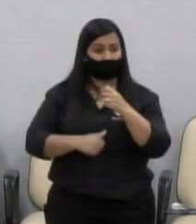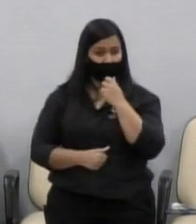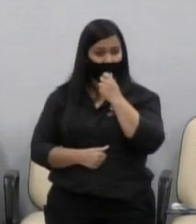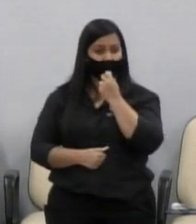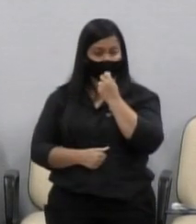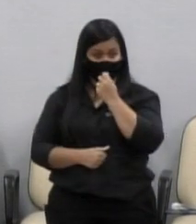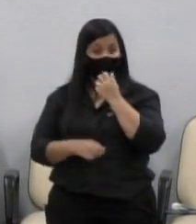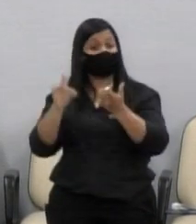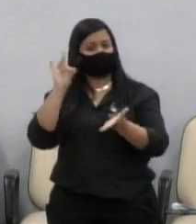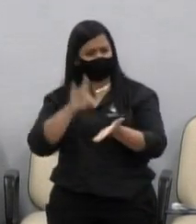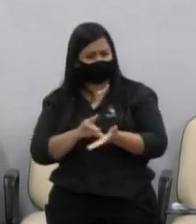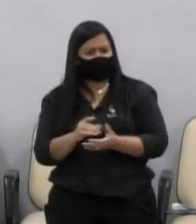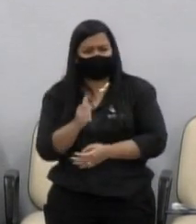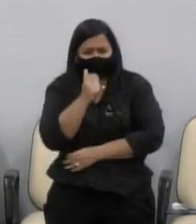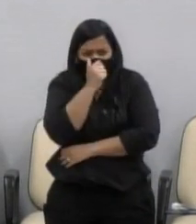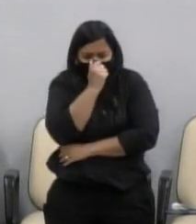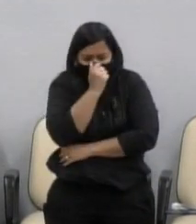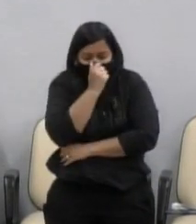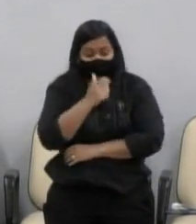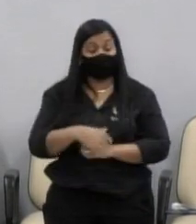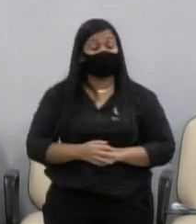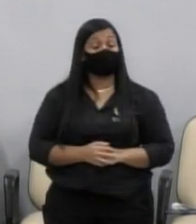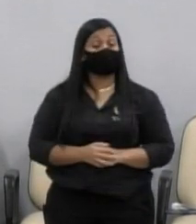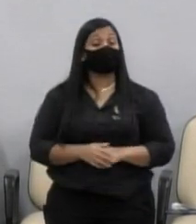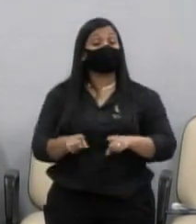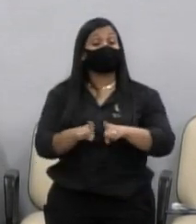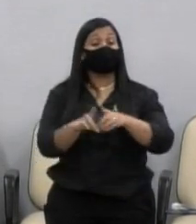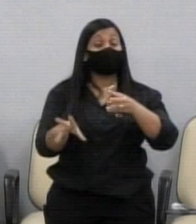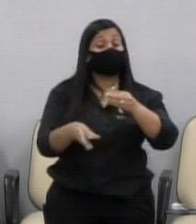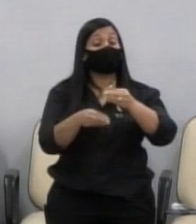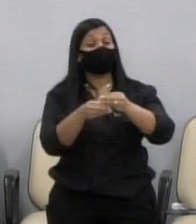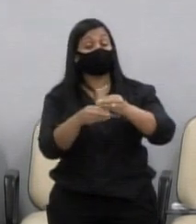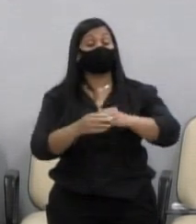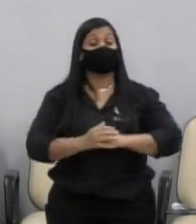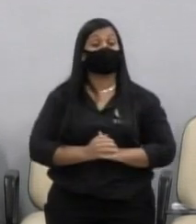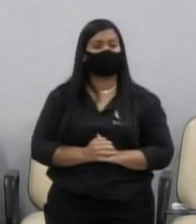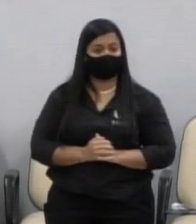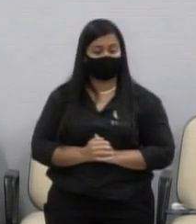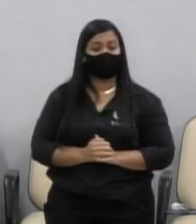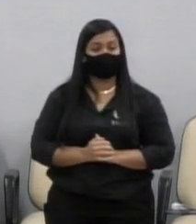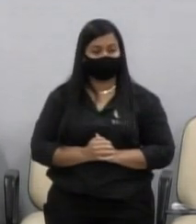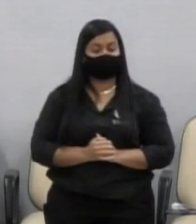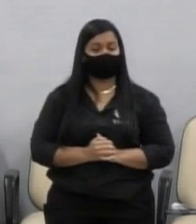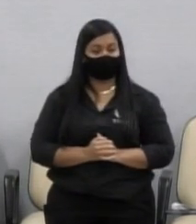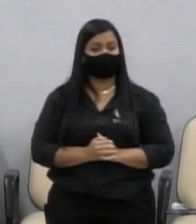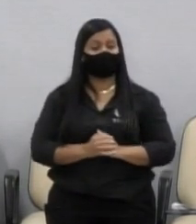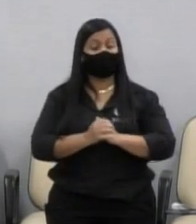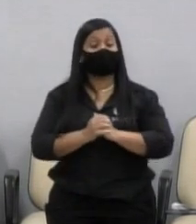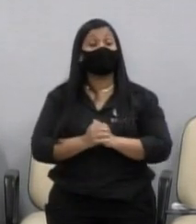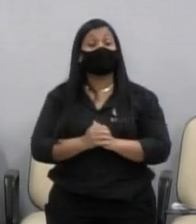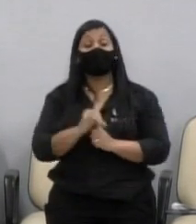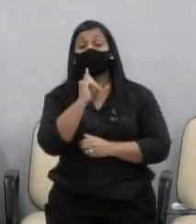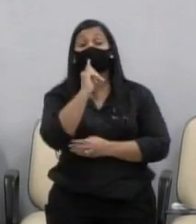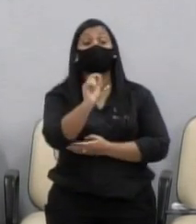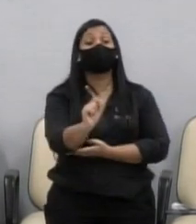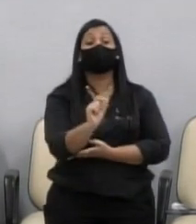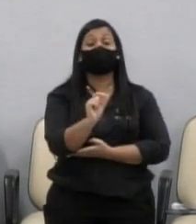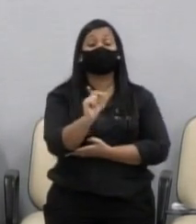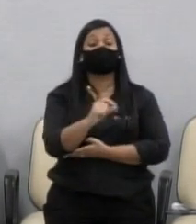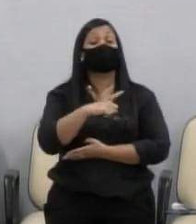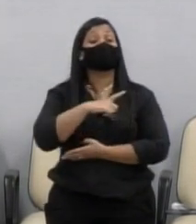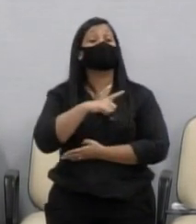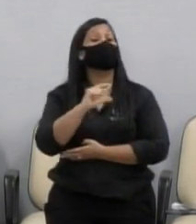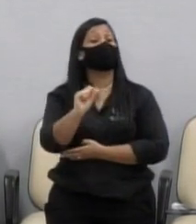comprovei a lotação. Para complementar, para complementar, colocar os dispositivos de